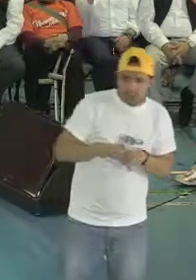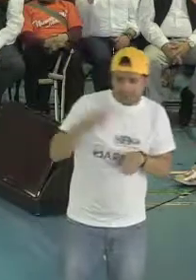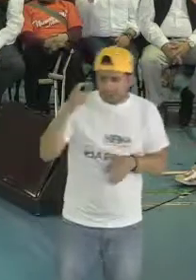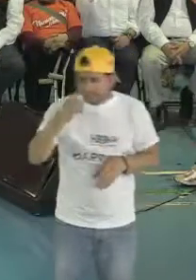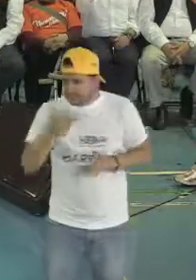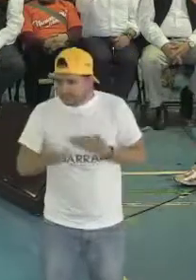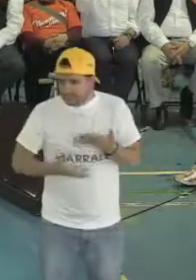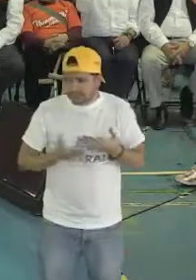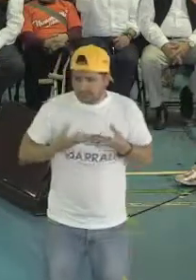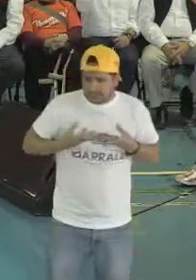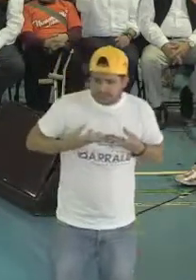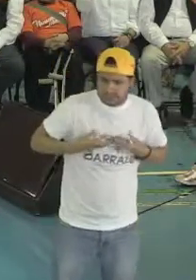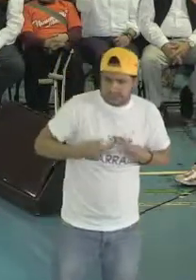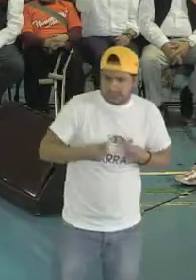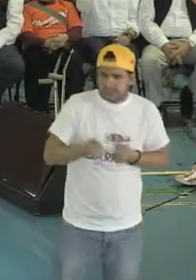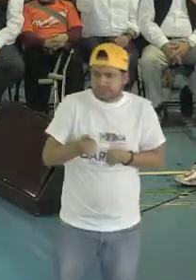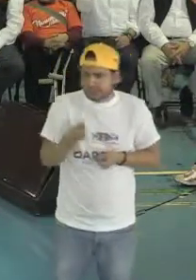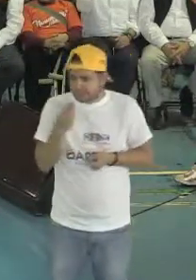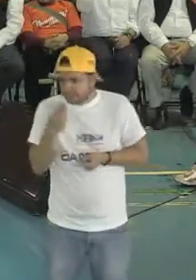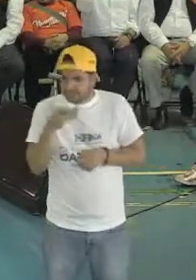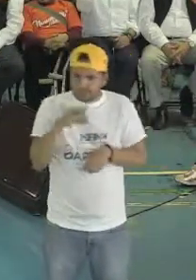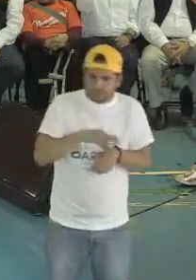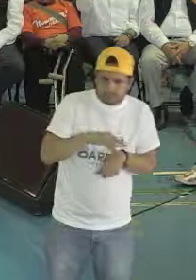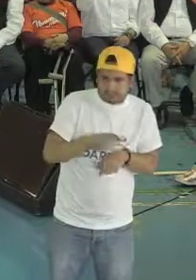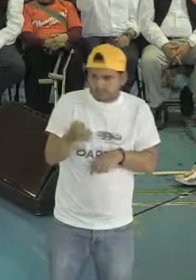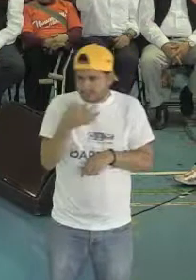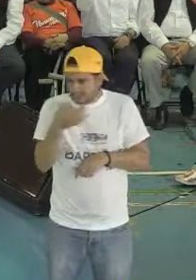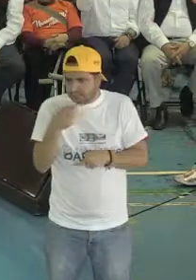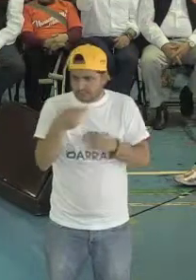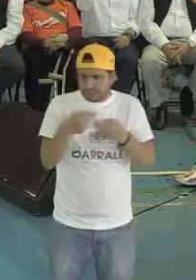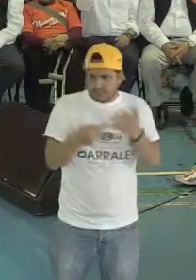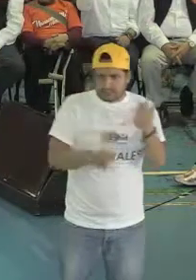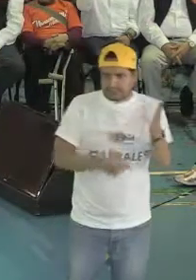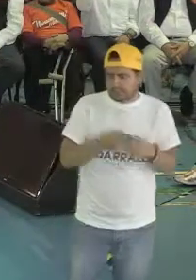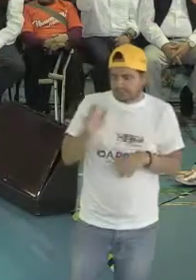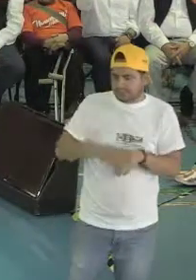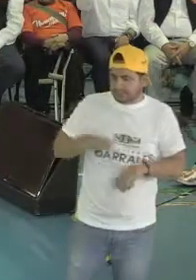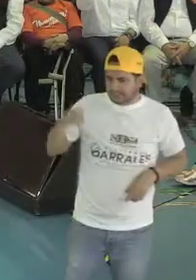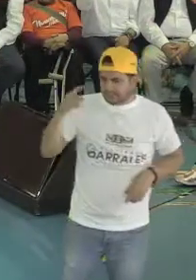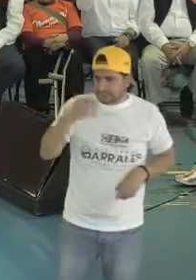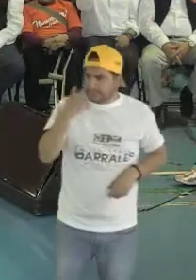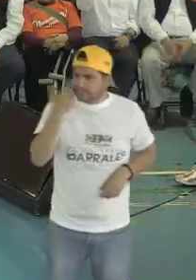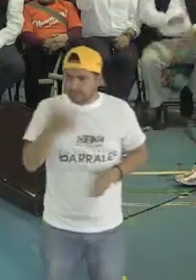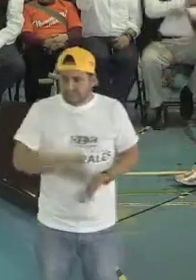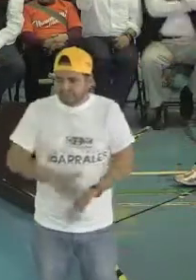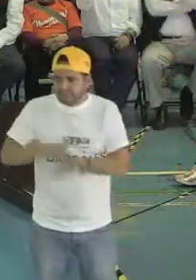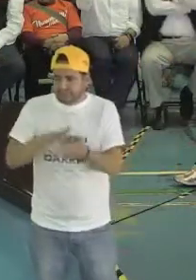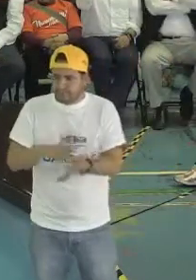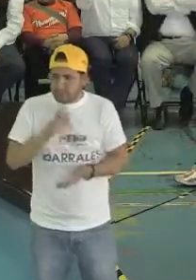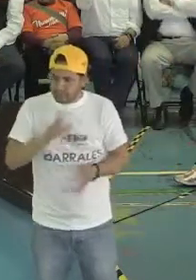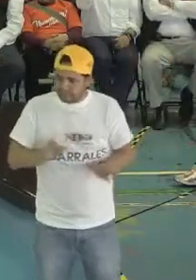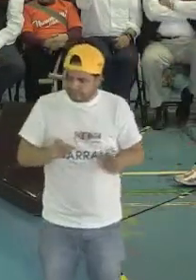gasto, presupuesto, que el dinero alcance y lo que queremos es apoyarles para que tengan mejores condiciones